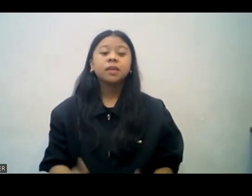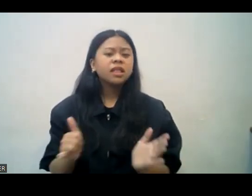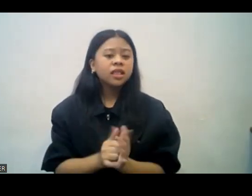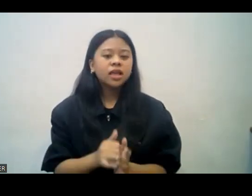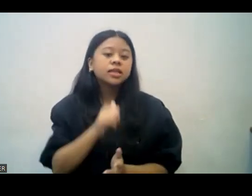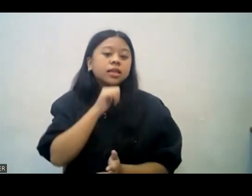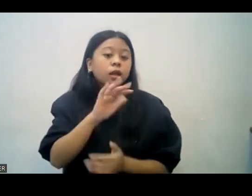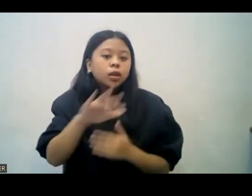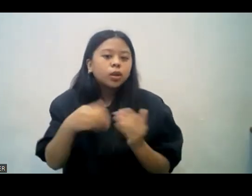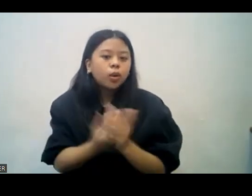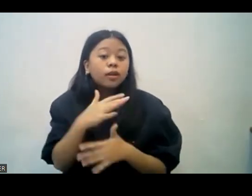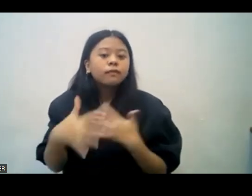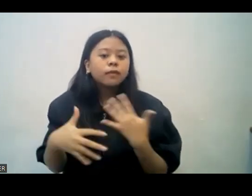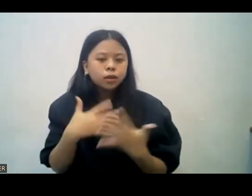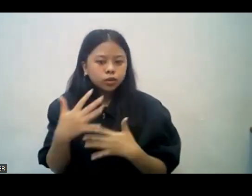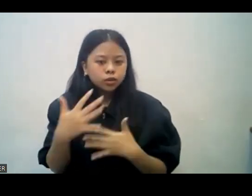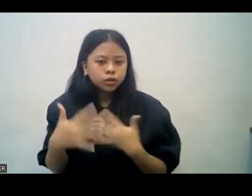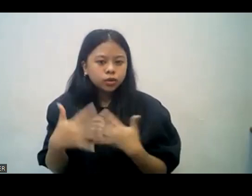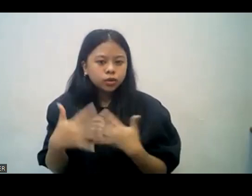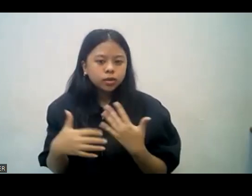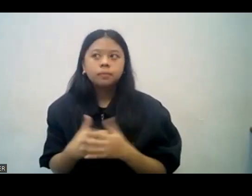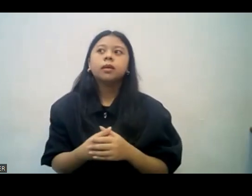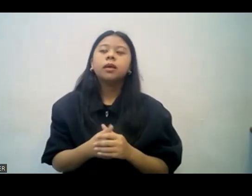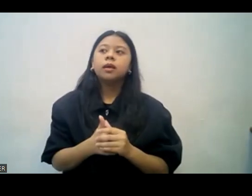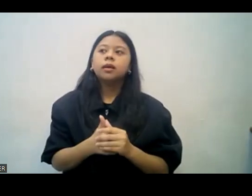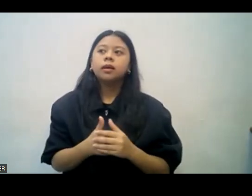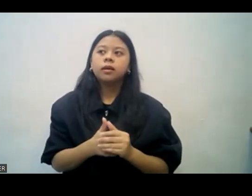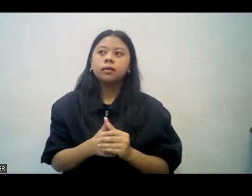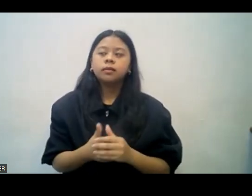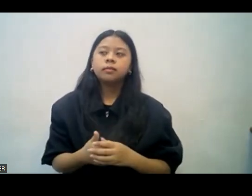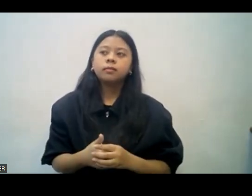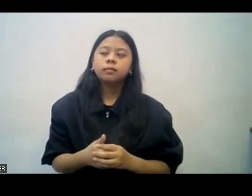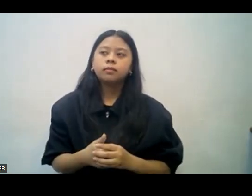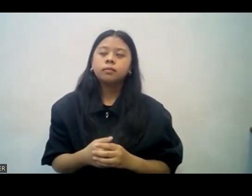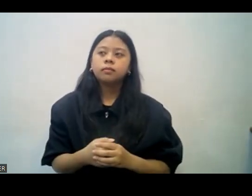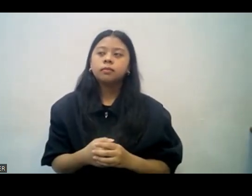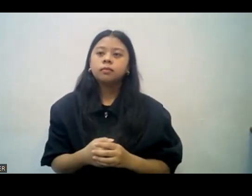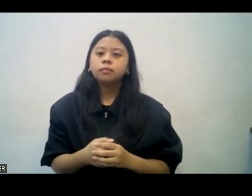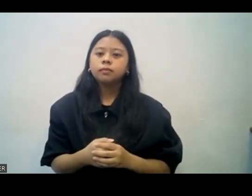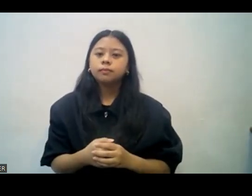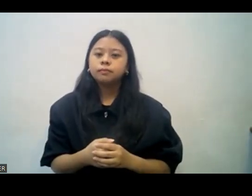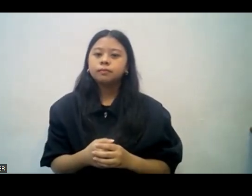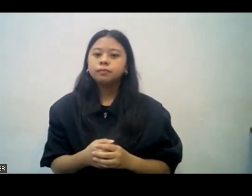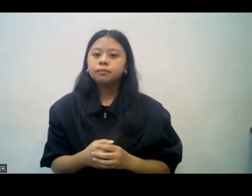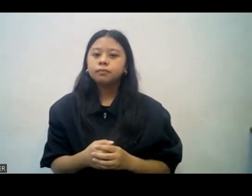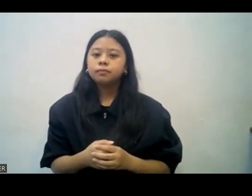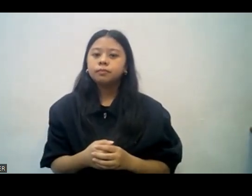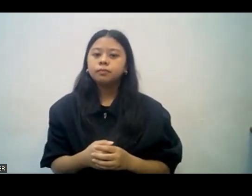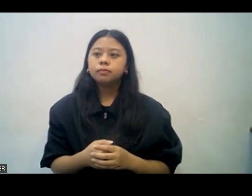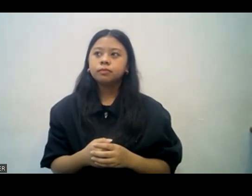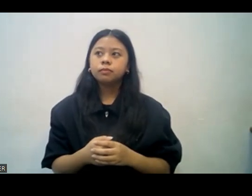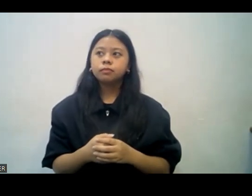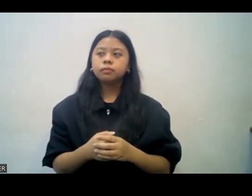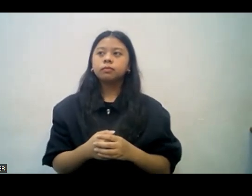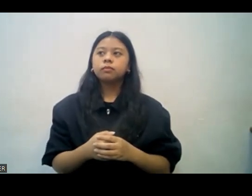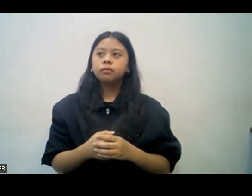yung lahat-lahat ng fellowship. Of course, we shared our testimony and our pain and our sorrow and our